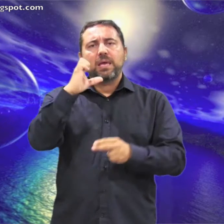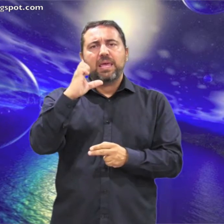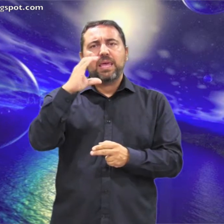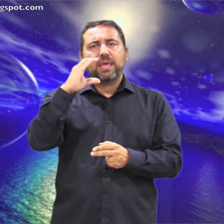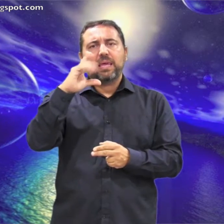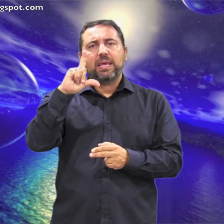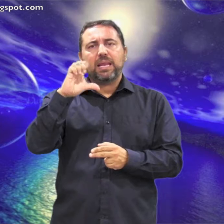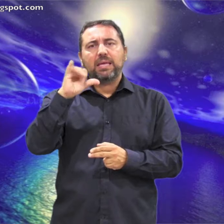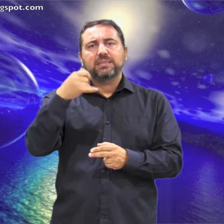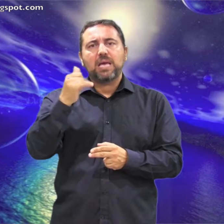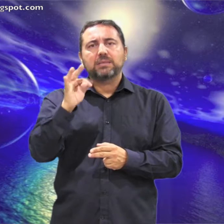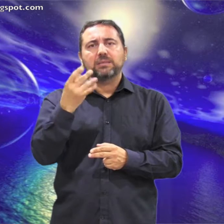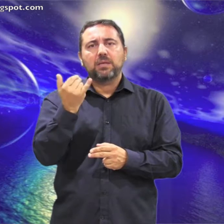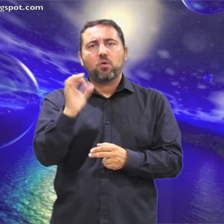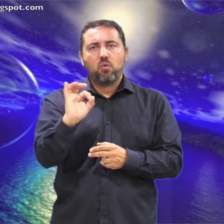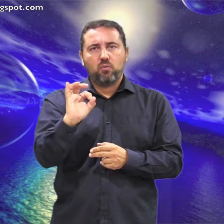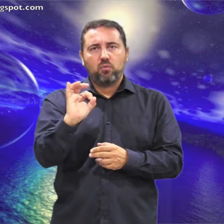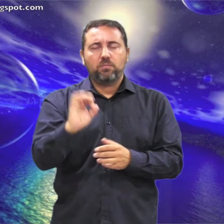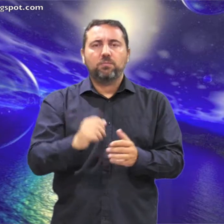Lectura del libro del Eclesiástico.